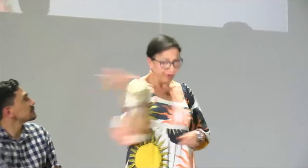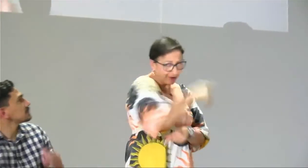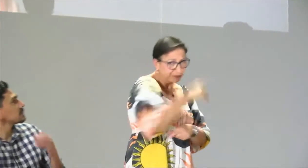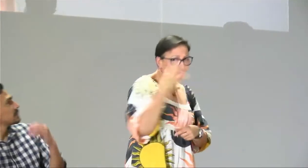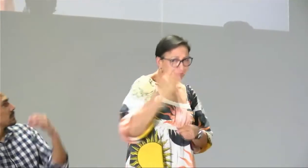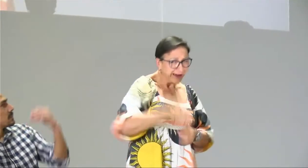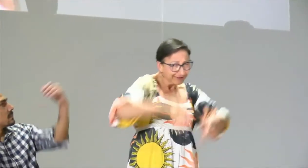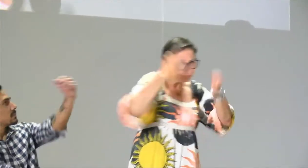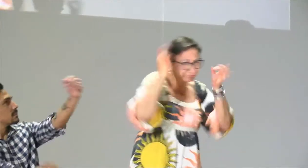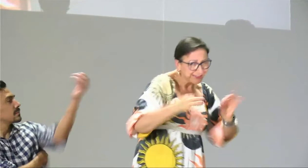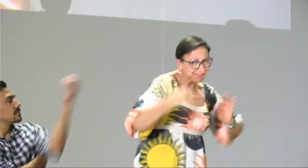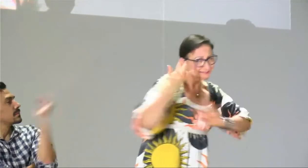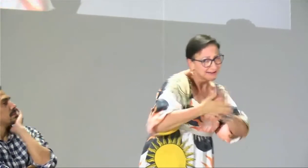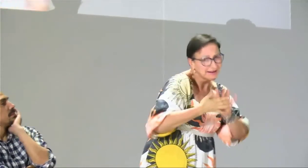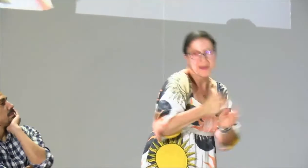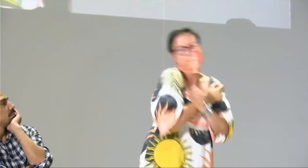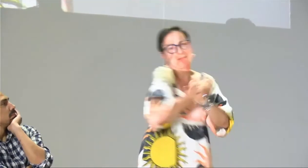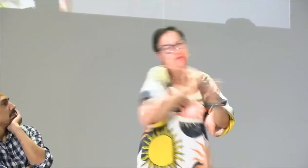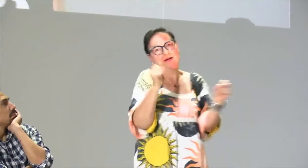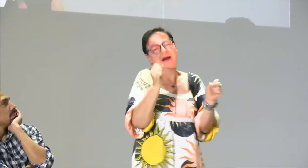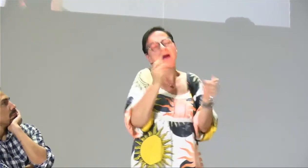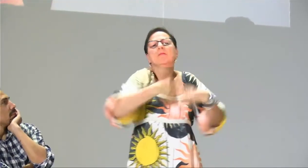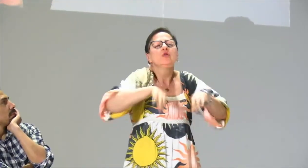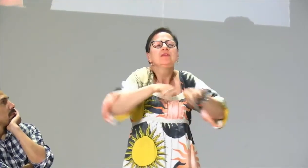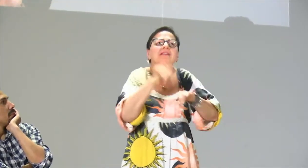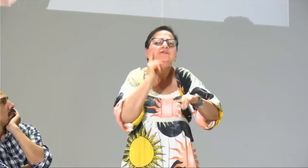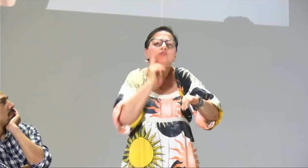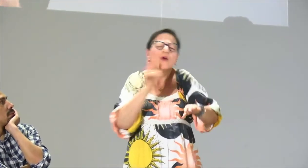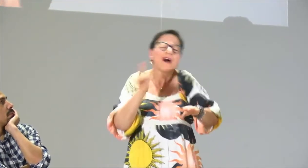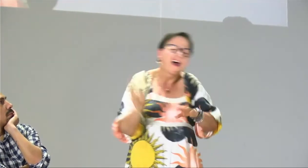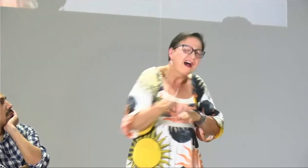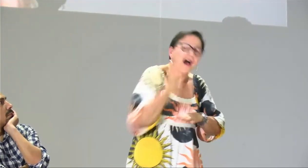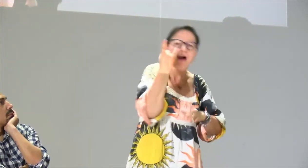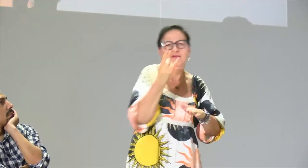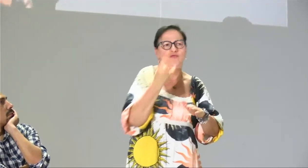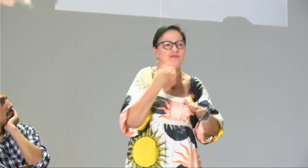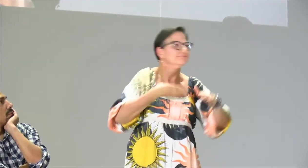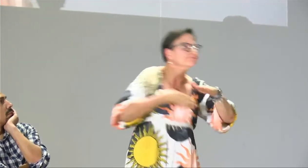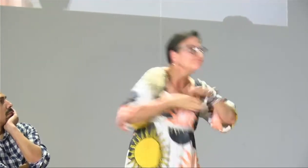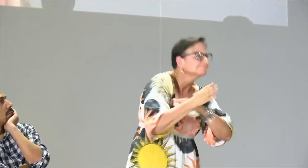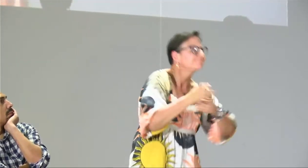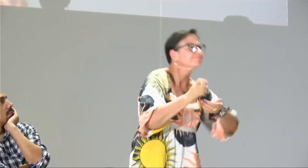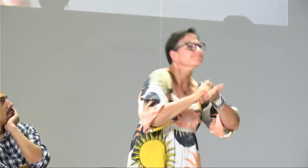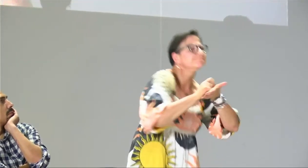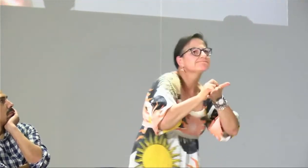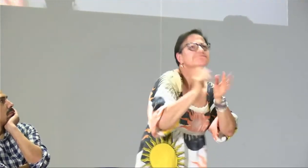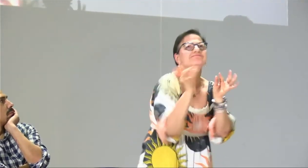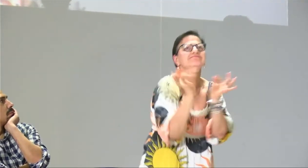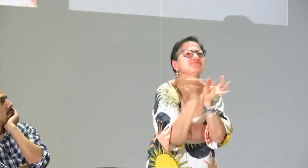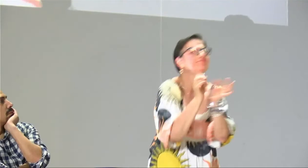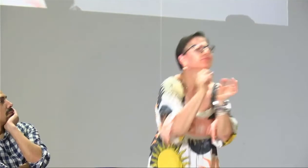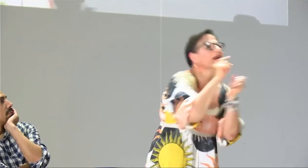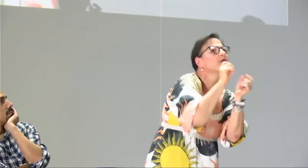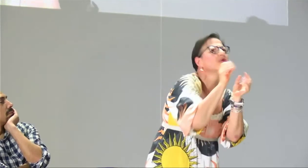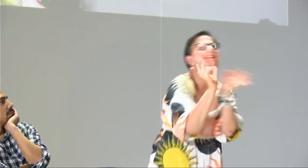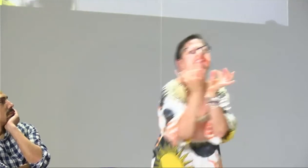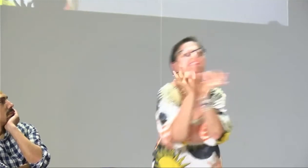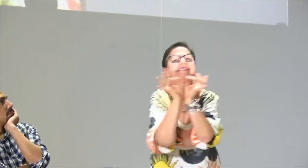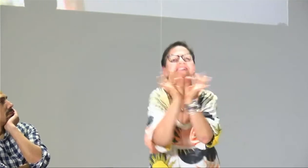a ciencia cierta es esto para que se apliquen todos es imposible entonces es importante tener este recurso